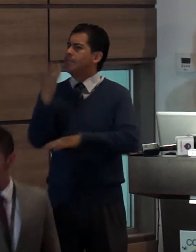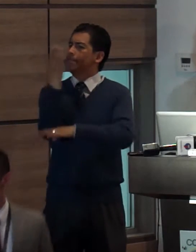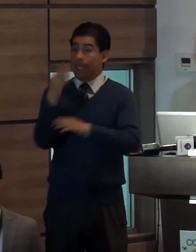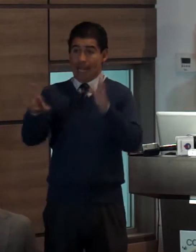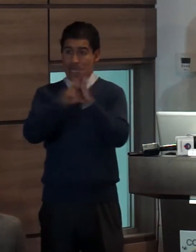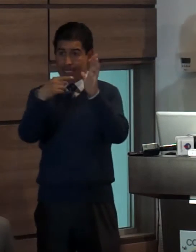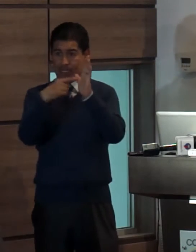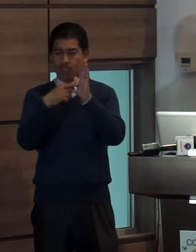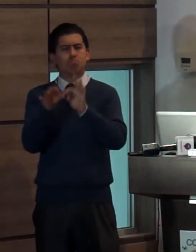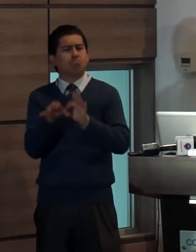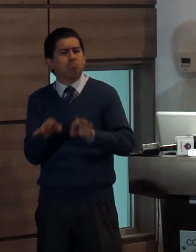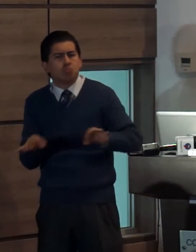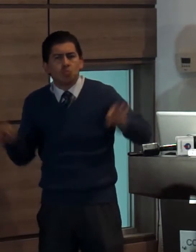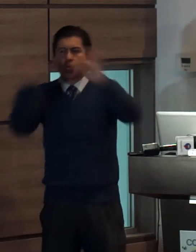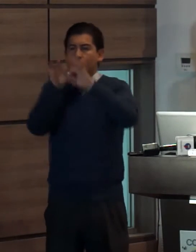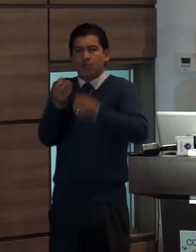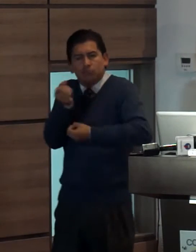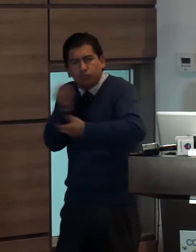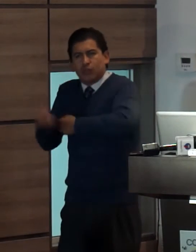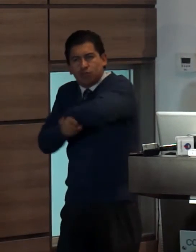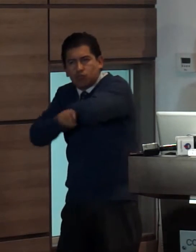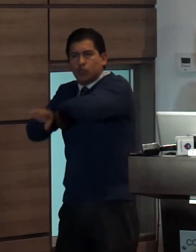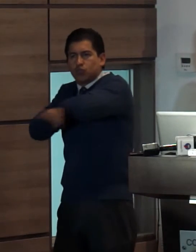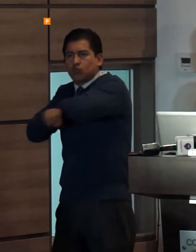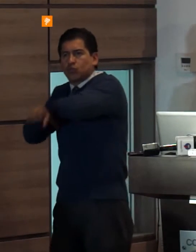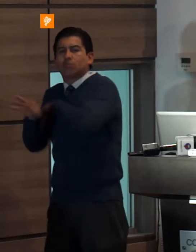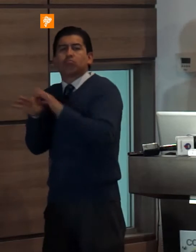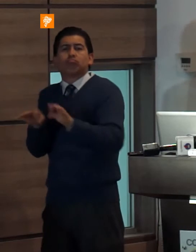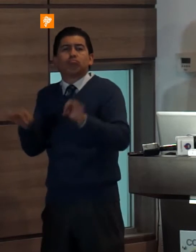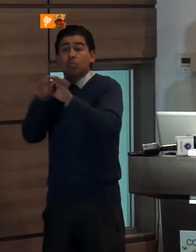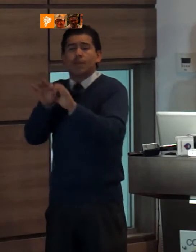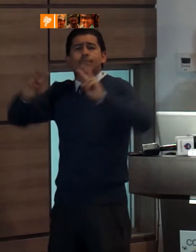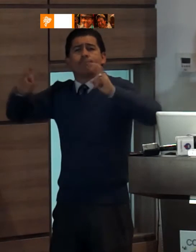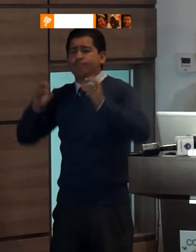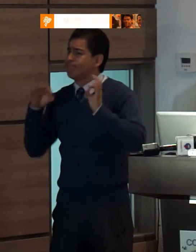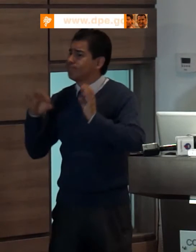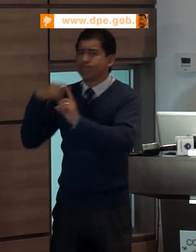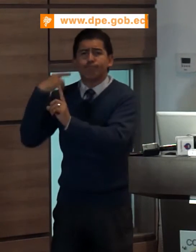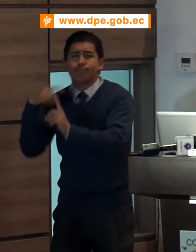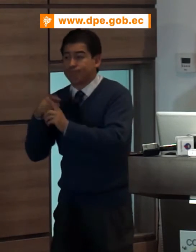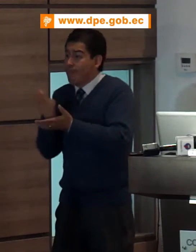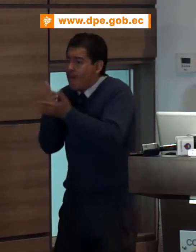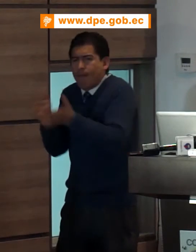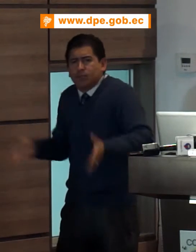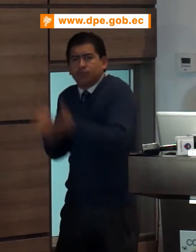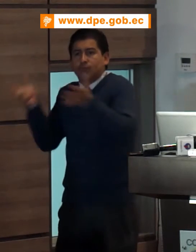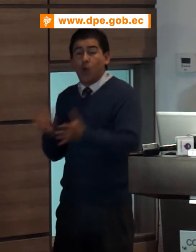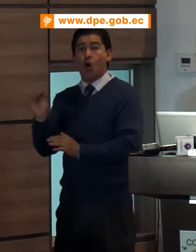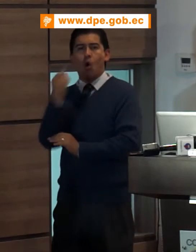prioritaria el ejercicio de los derechos a la comunicación de niñas, niños y adolescentes